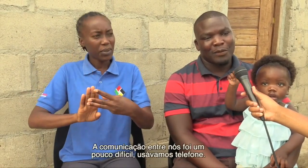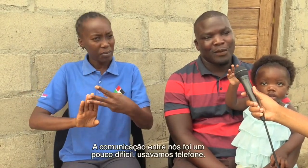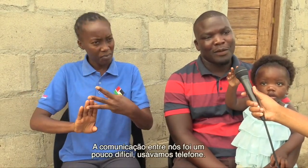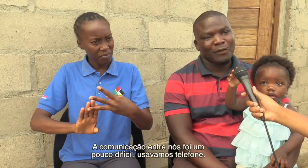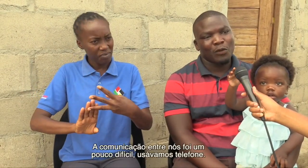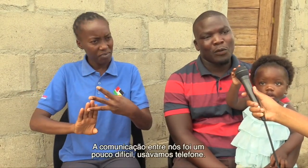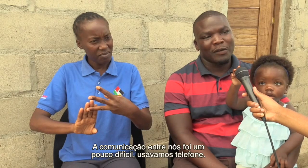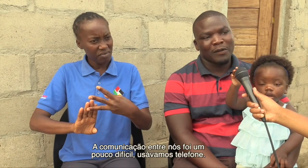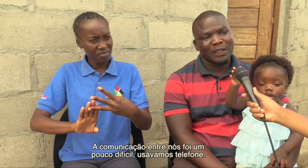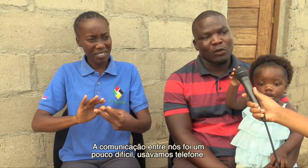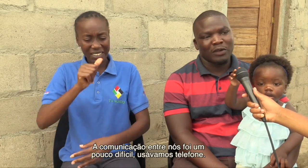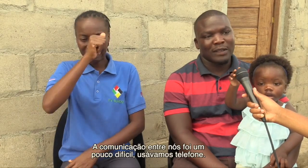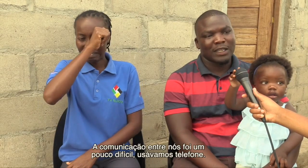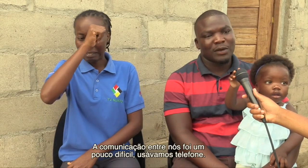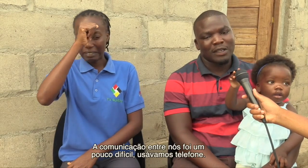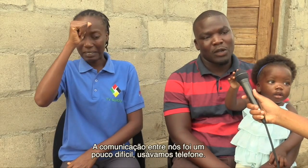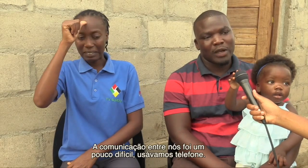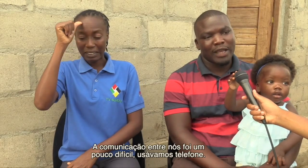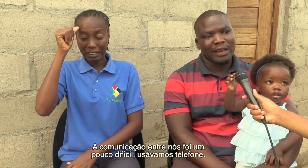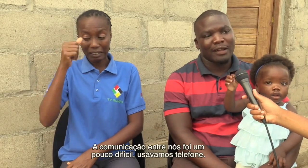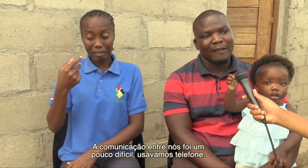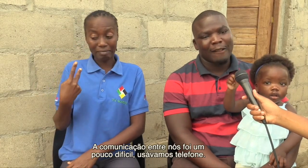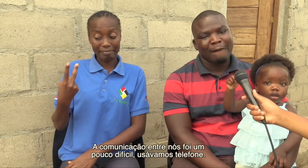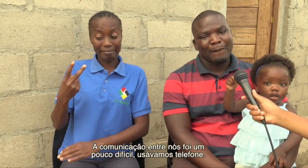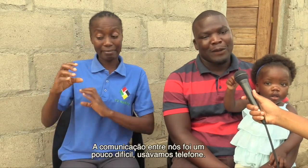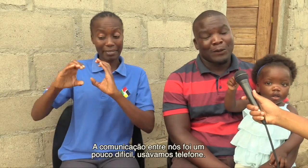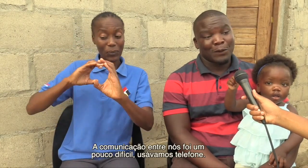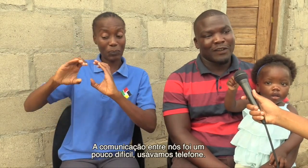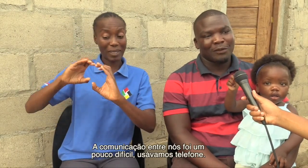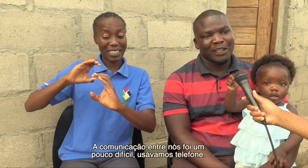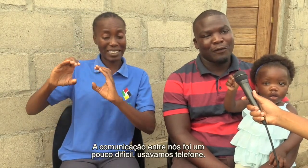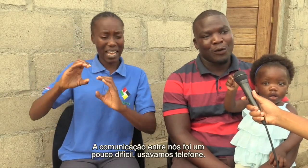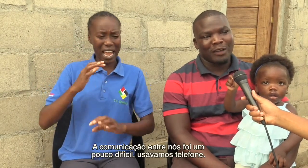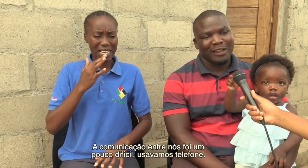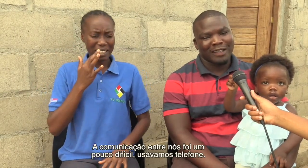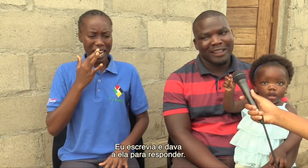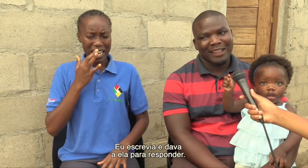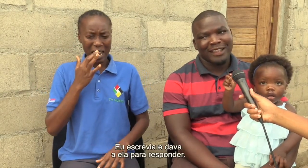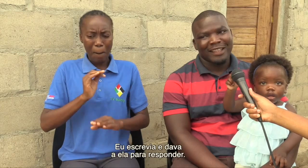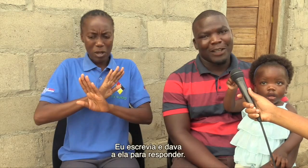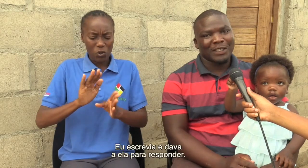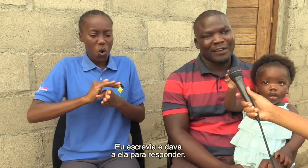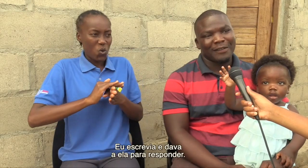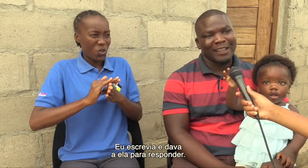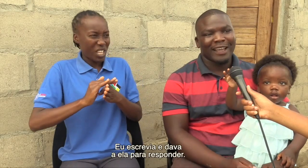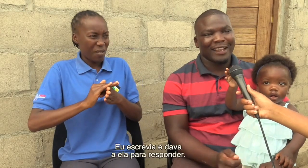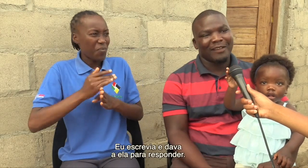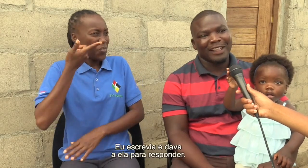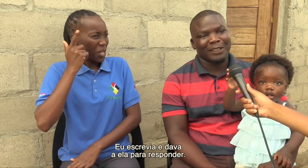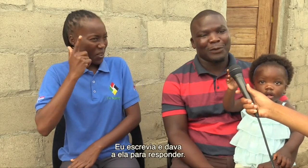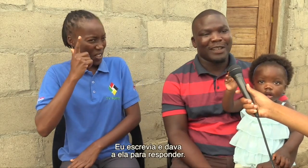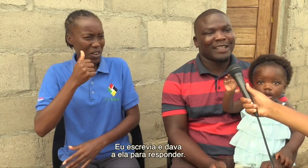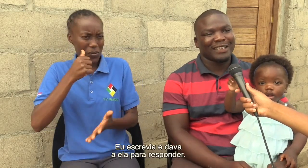O momento foi um pouco difícil a comunicação entre eu e ela se eu usava meus telefones. Eu escrevia